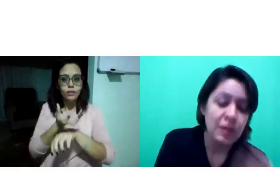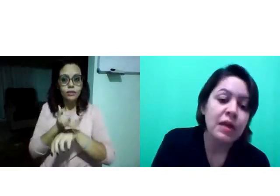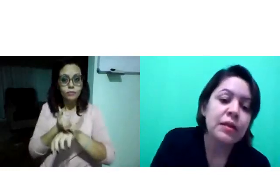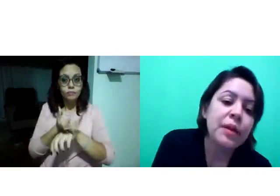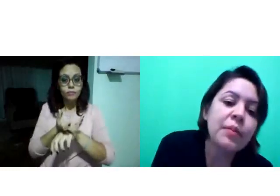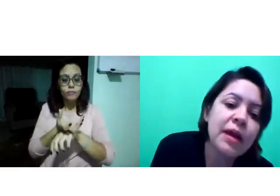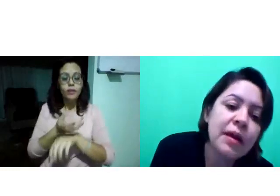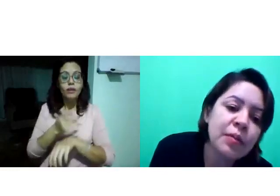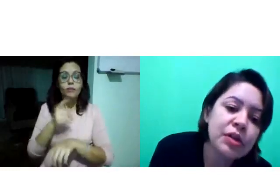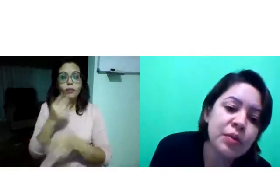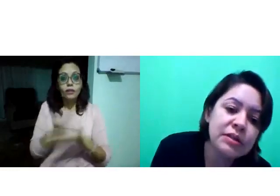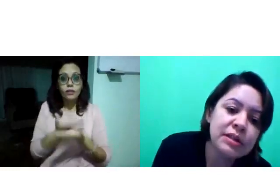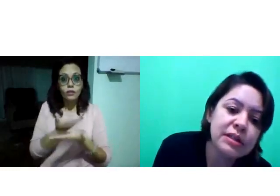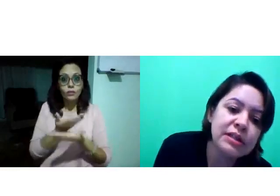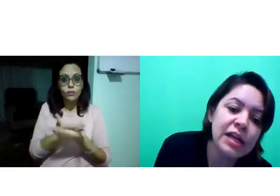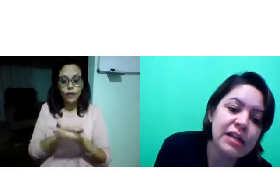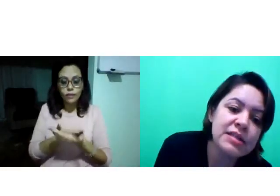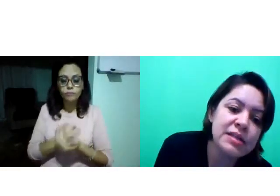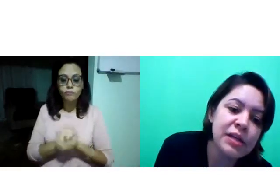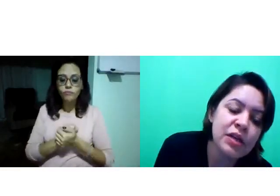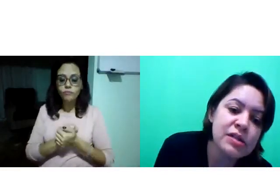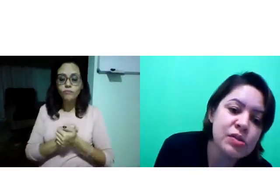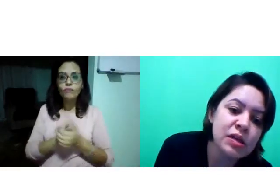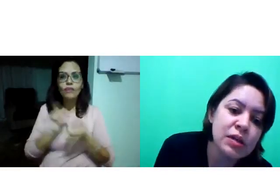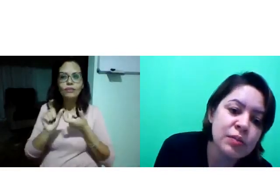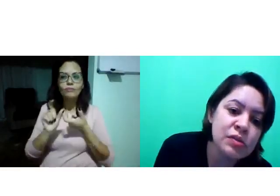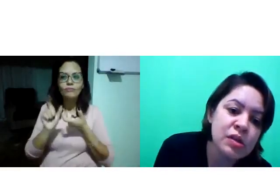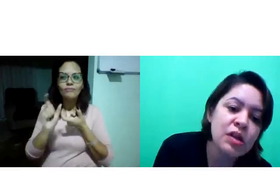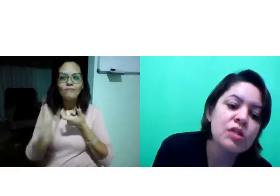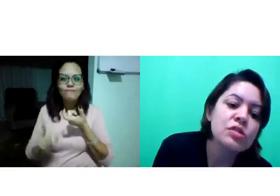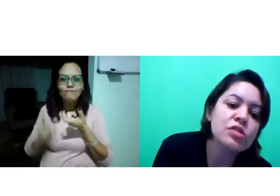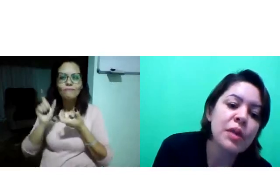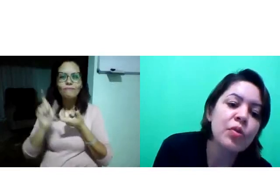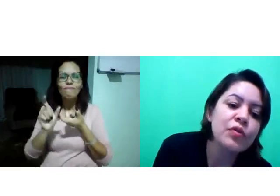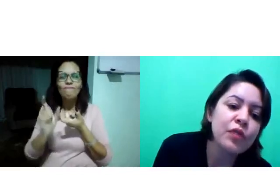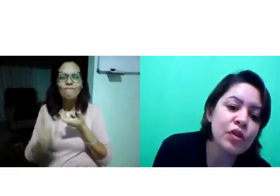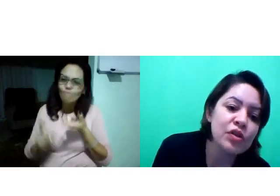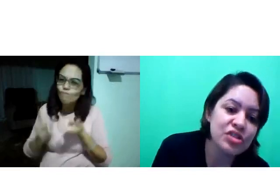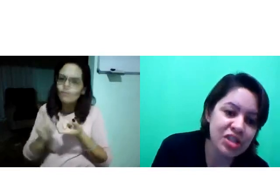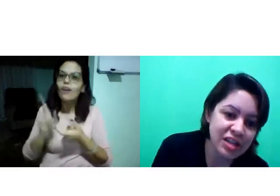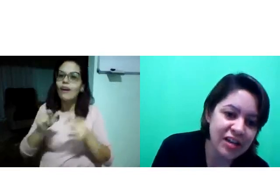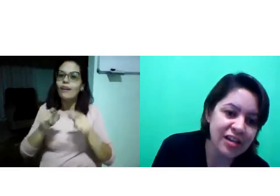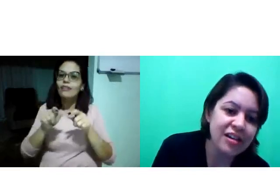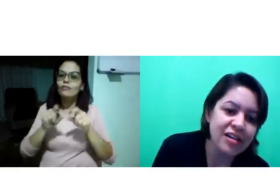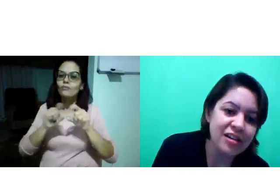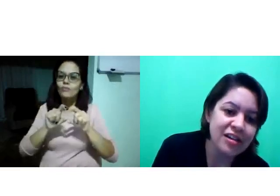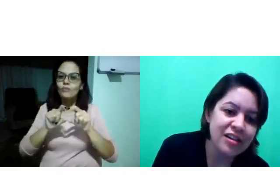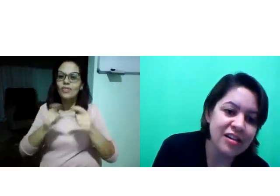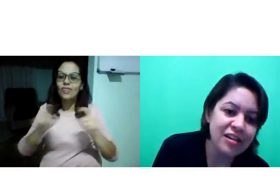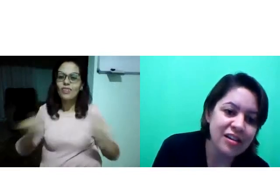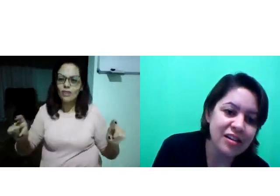também é muito importante ali na disciplina, estudamos sobre a morfologia